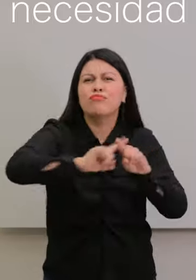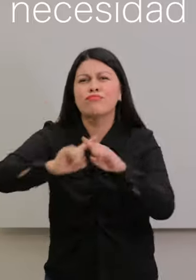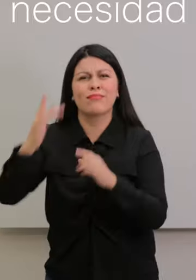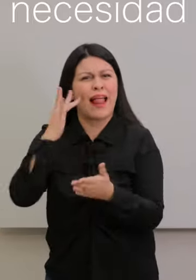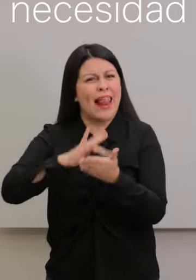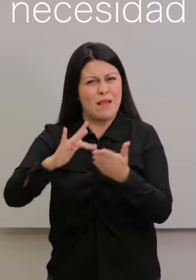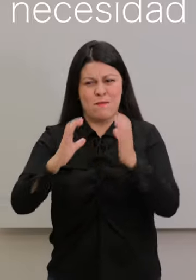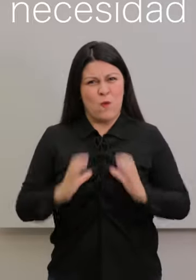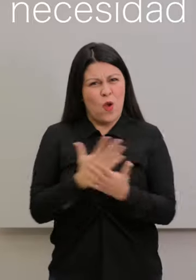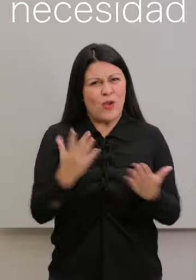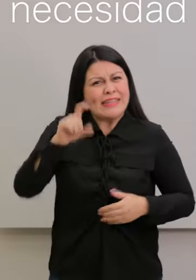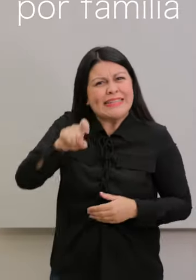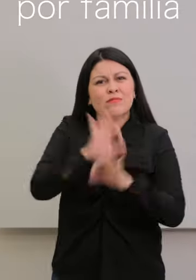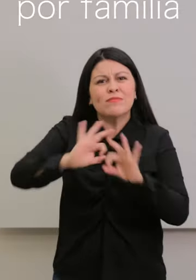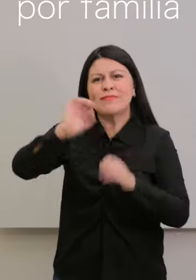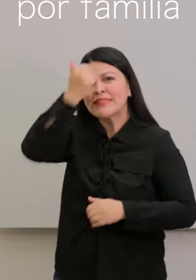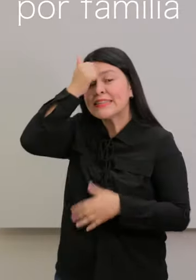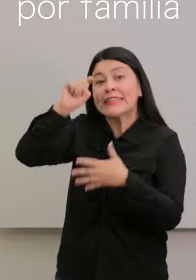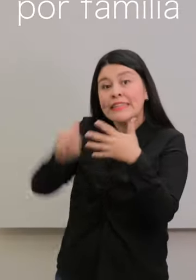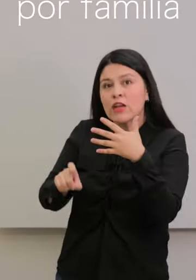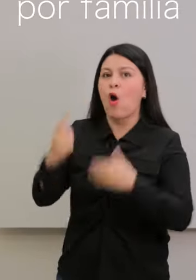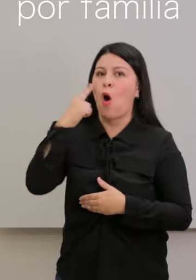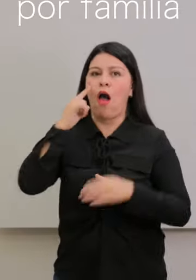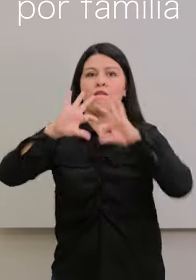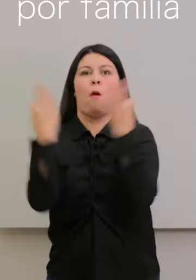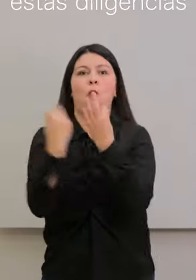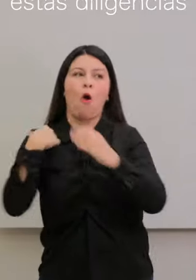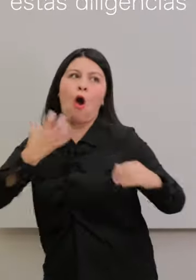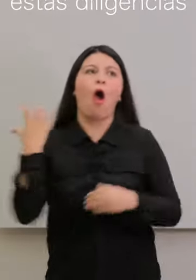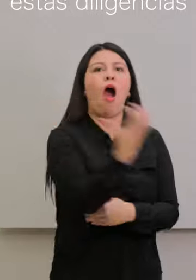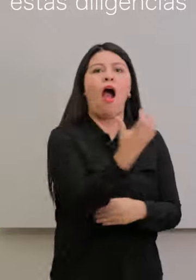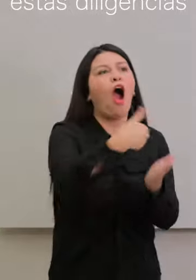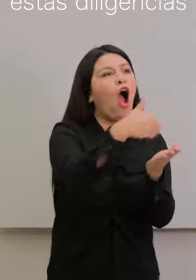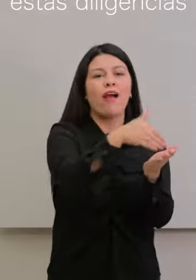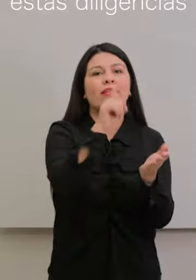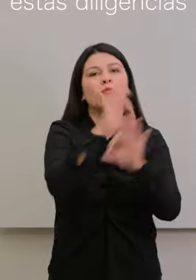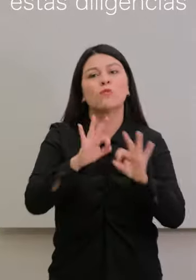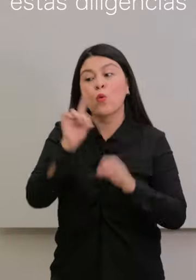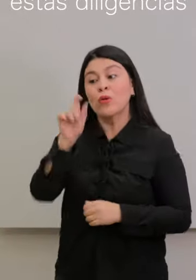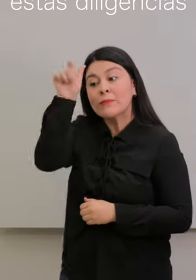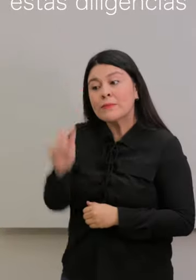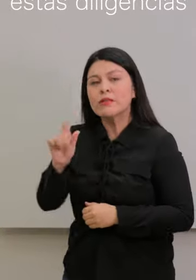de primera necesidad. Solo una persona por familia podrá salir a hacer estas diligencias.